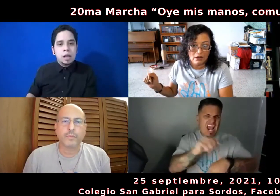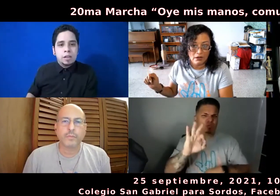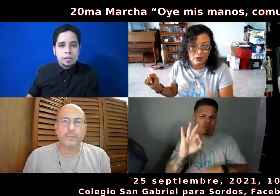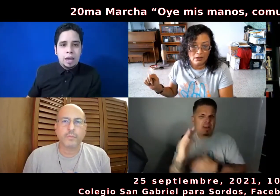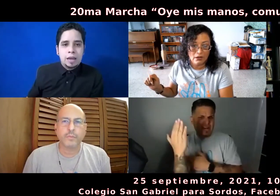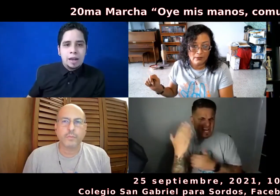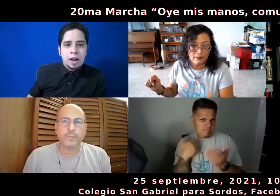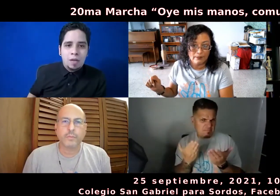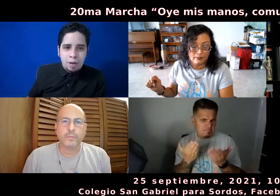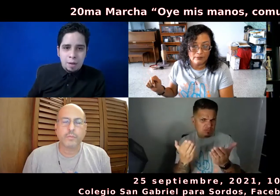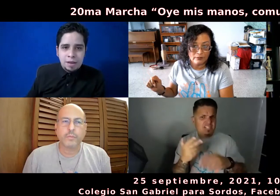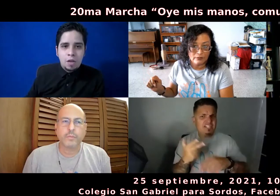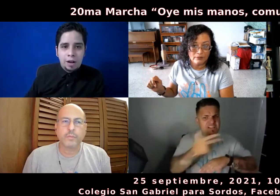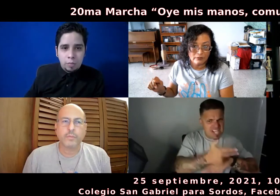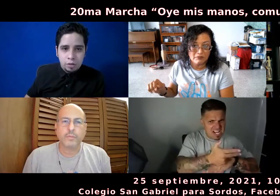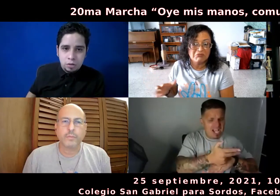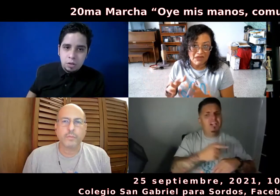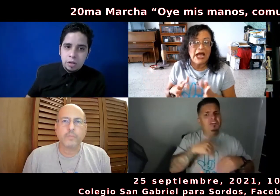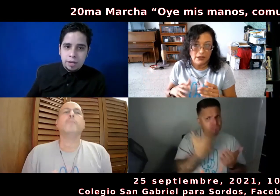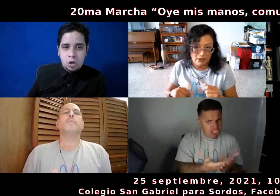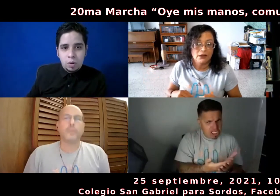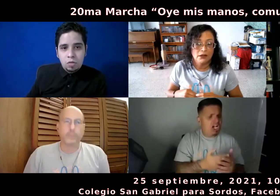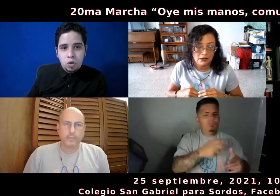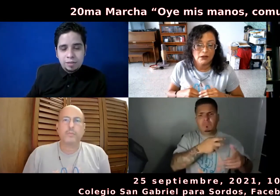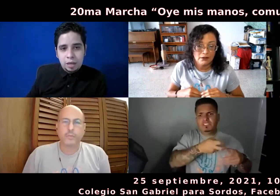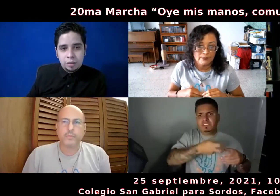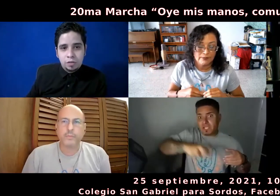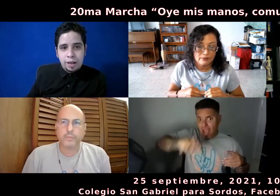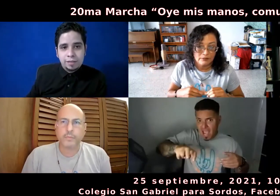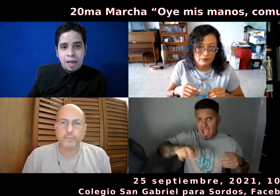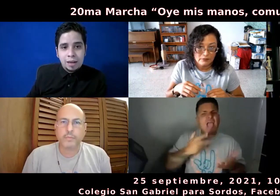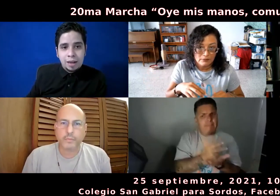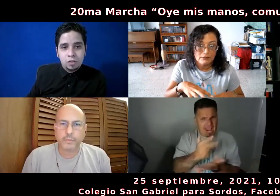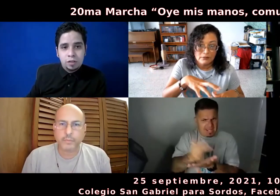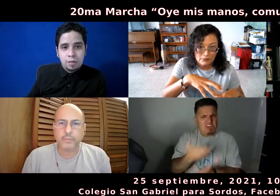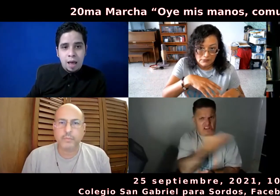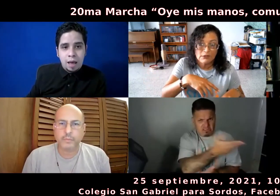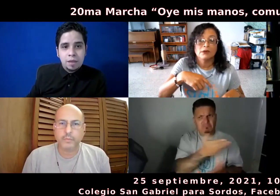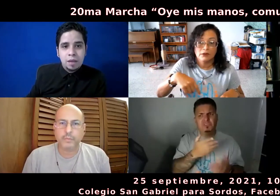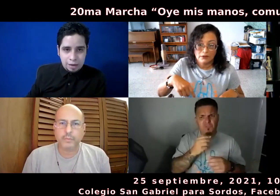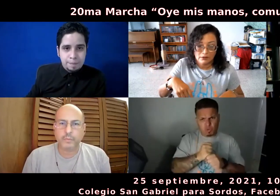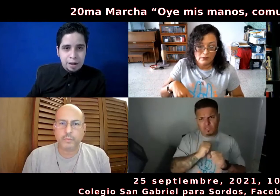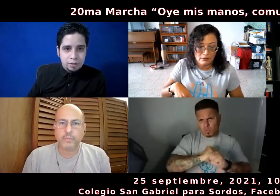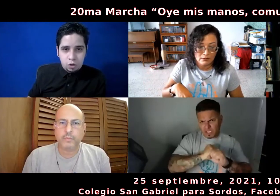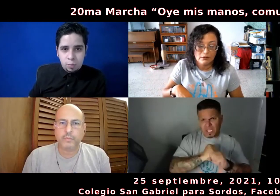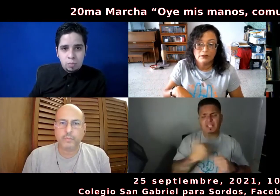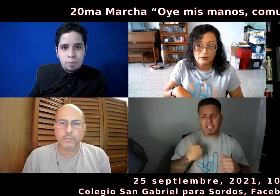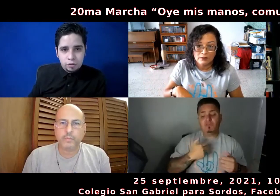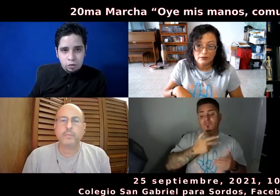Sí, ahí llegan como las 9 de la mañana, yo les recomiendo, llegan como las 9, se estacionan en esa área, entonces se bajan, ahí hay parking, solo no se preocupan por eso, y hay